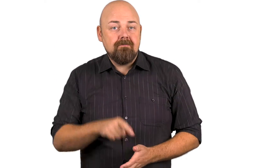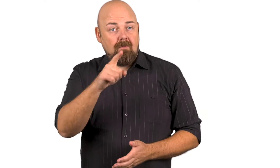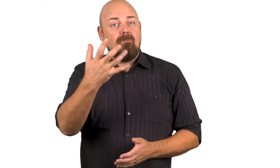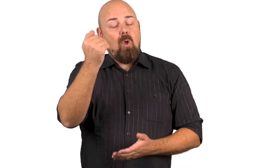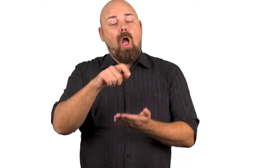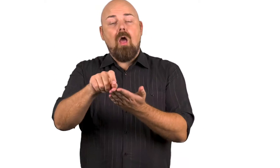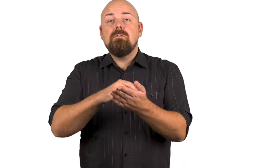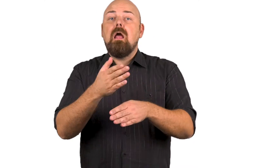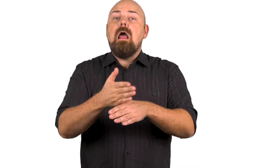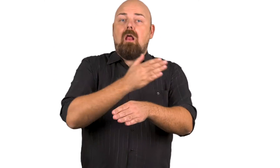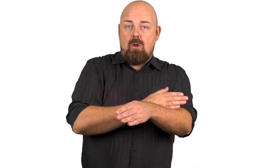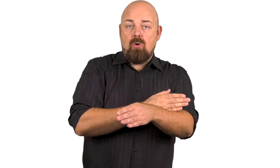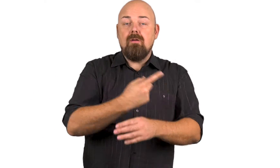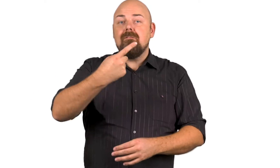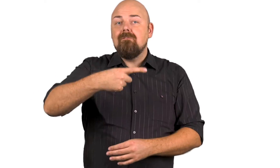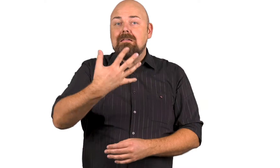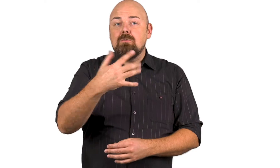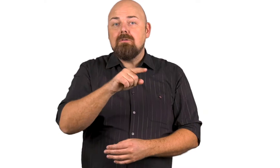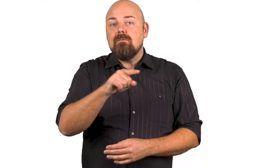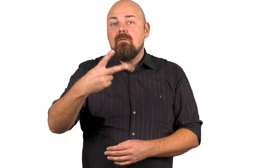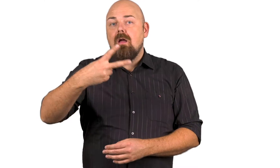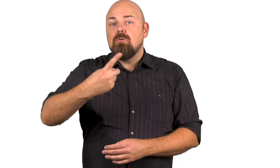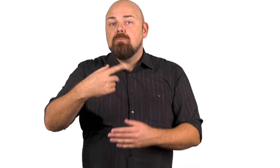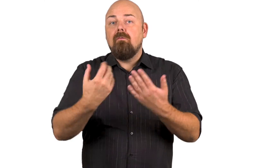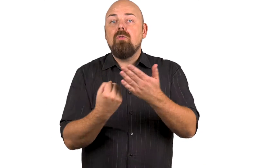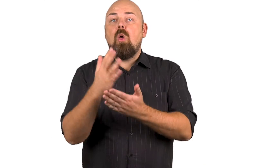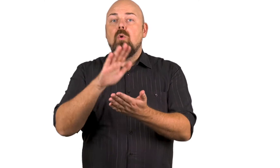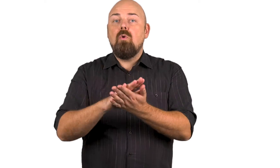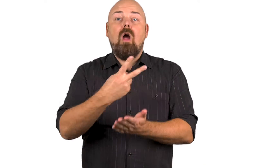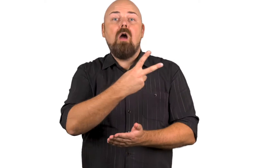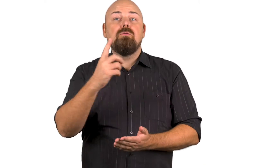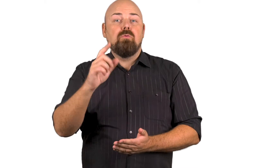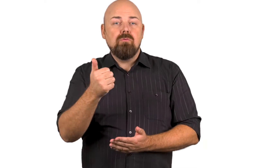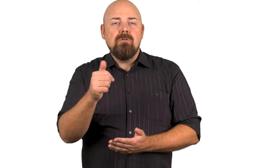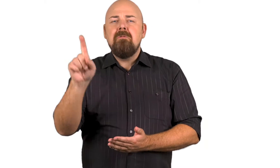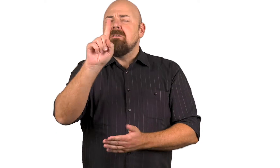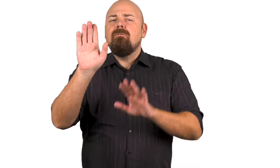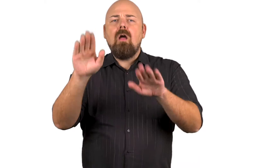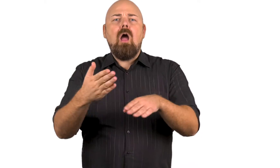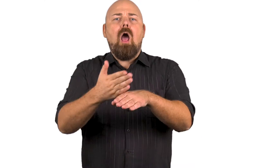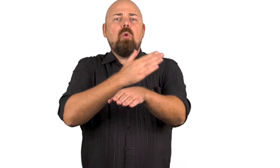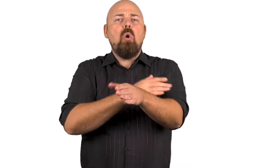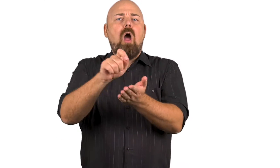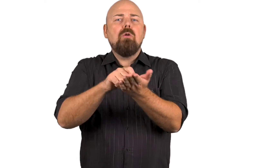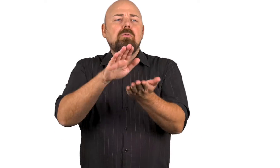Voit äänestää ennakkoon 15–21.5.2019